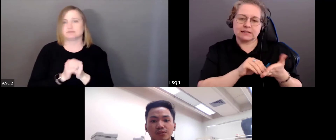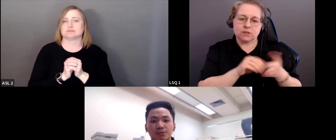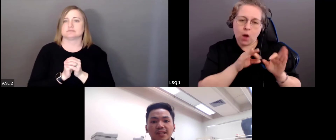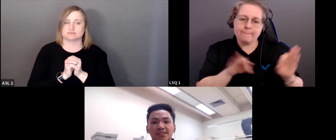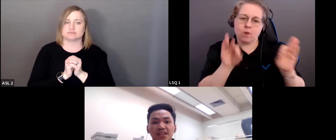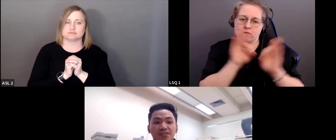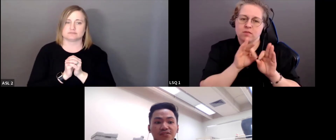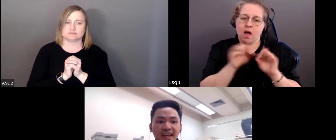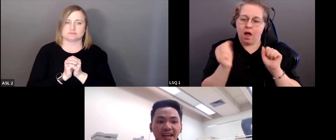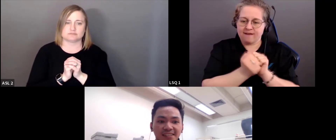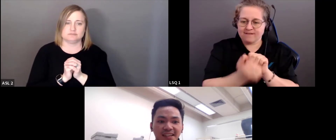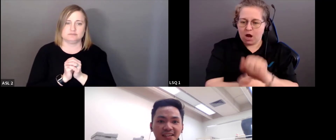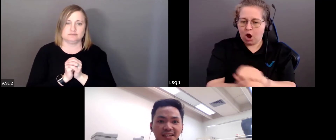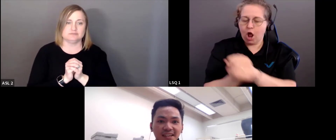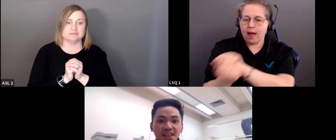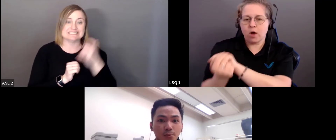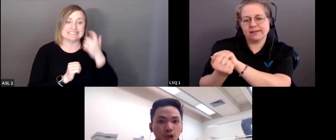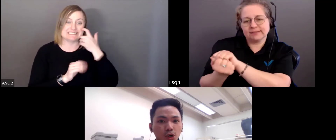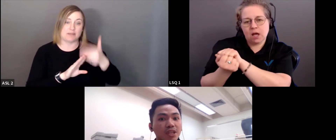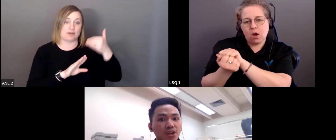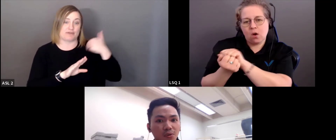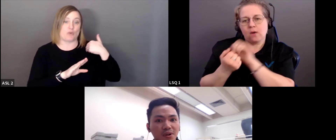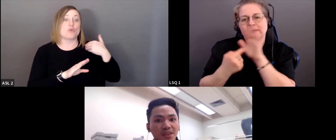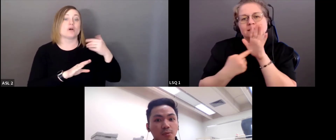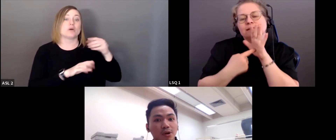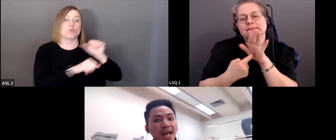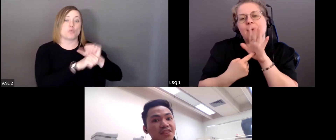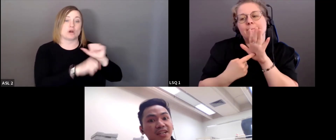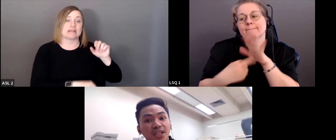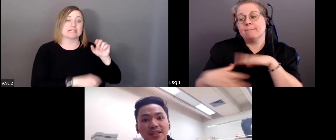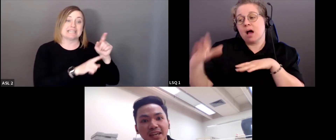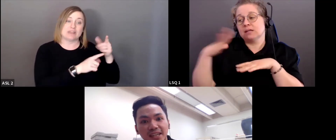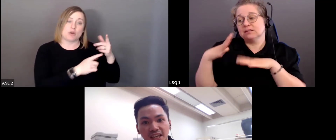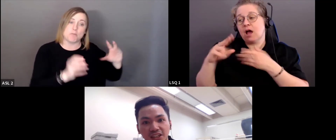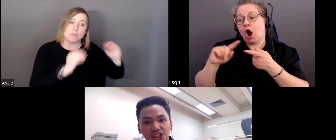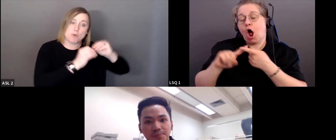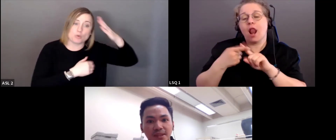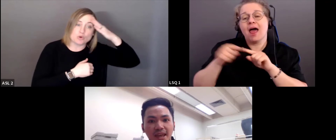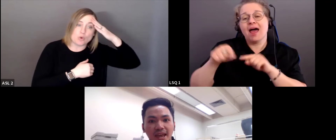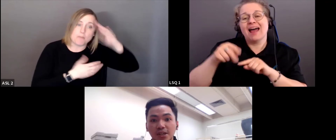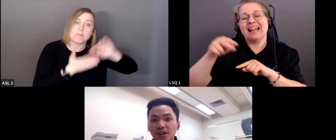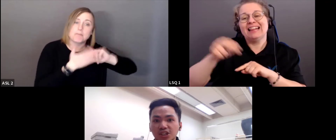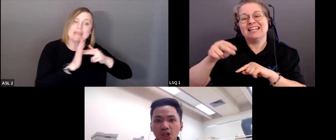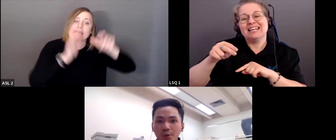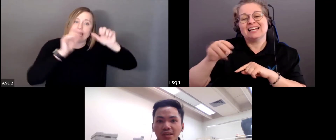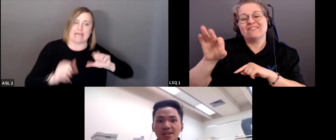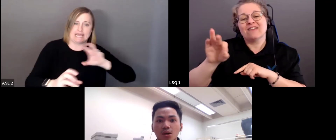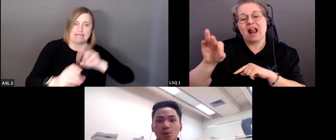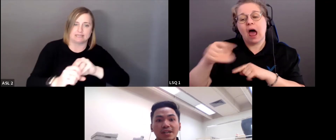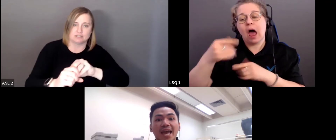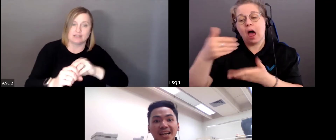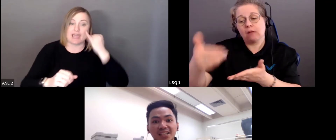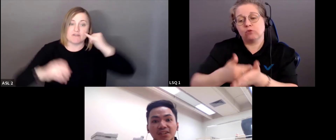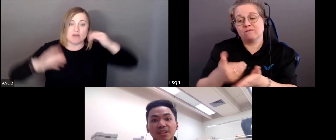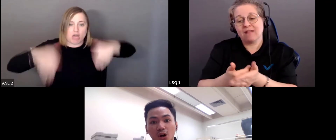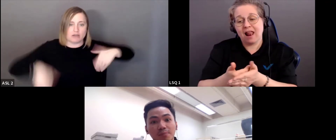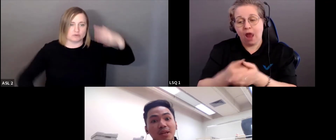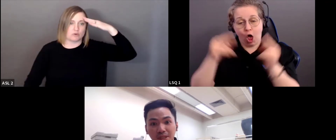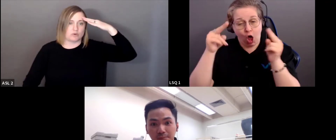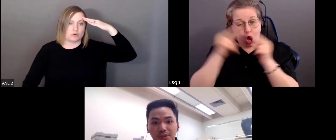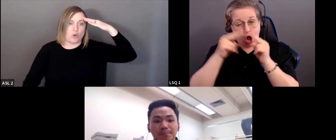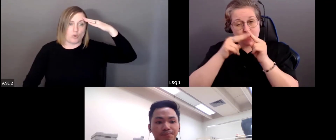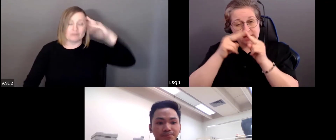avec qui nous travaillons. Un de mes anciennes collègues, Niki Ferland, a dit « plus on en sait, plus on peut s'engager de façon